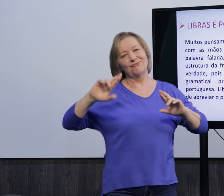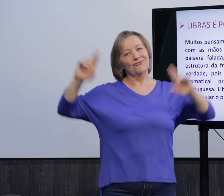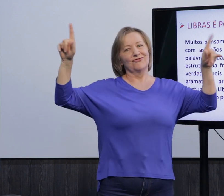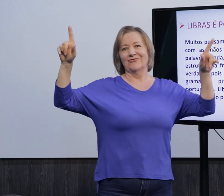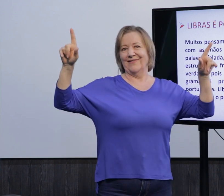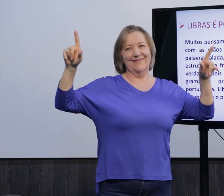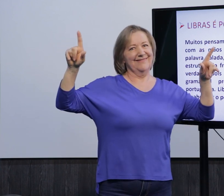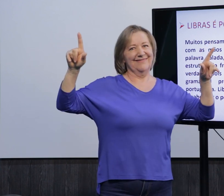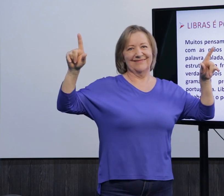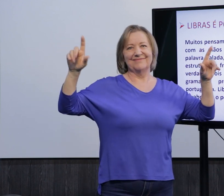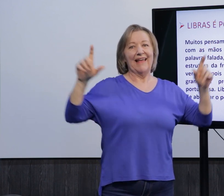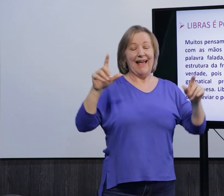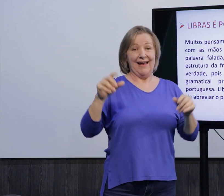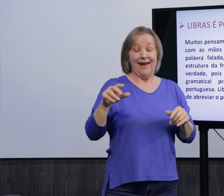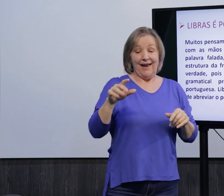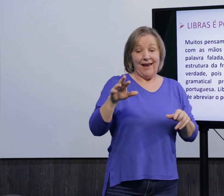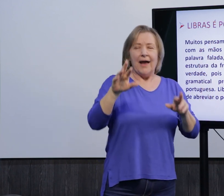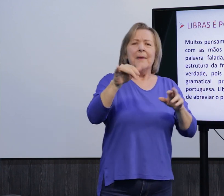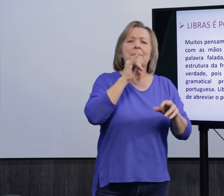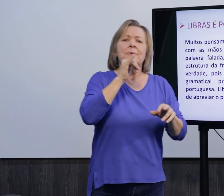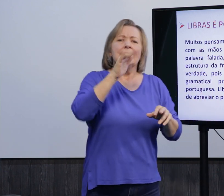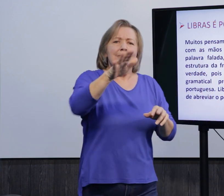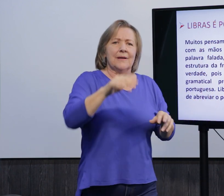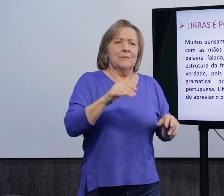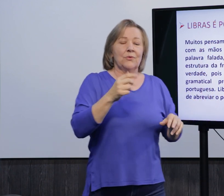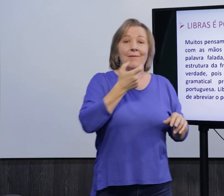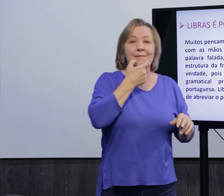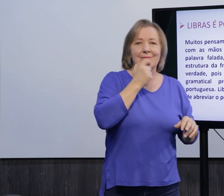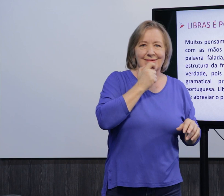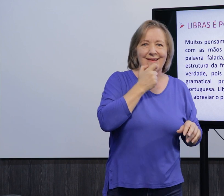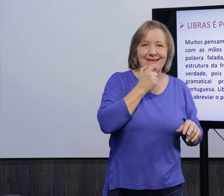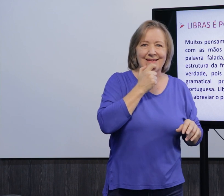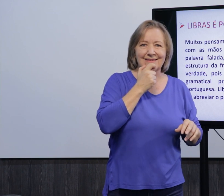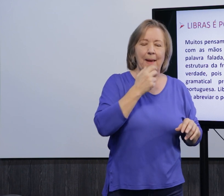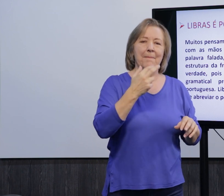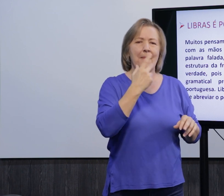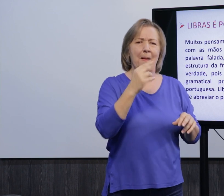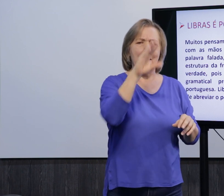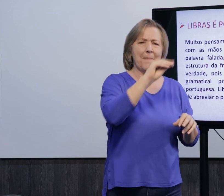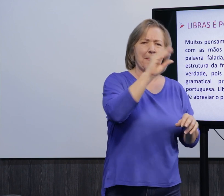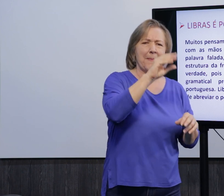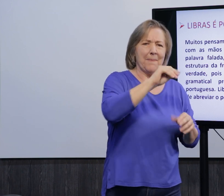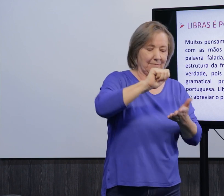diferente da língua de sinais, da Libras. É, por exemplo, né, existe o inglês.